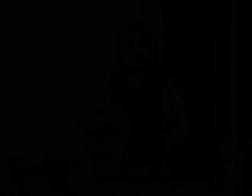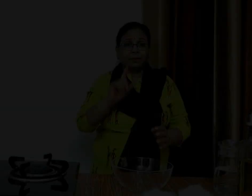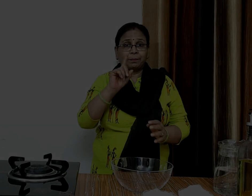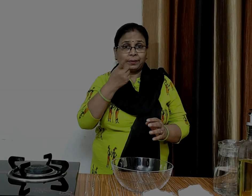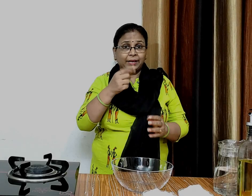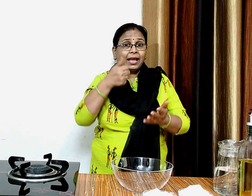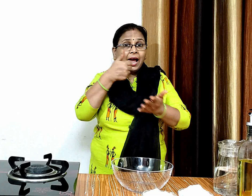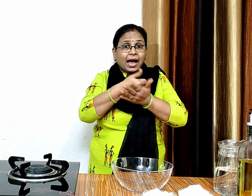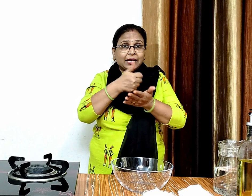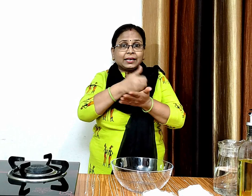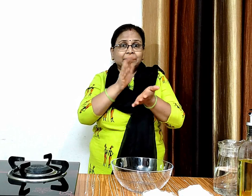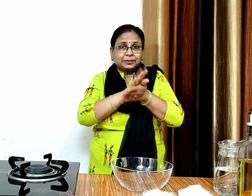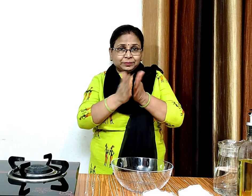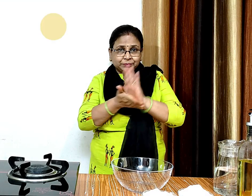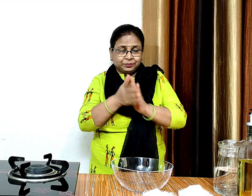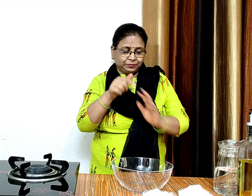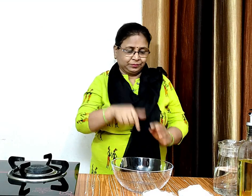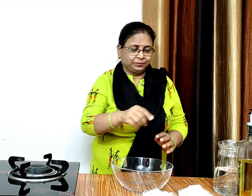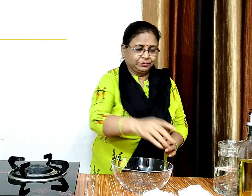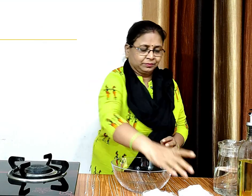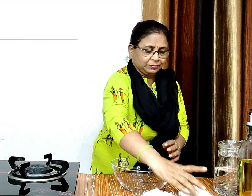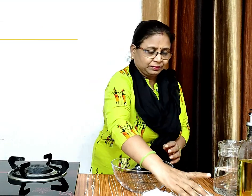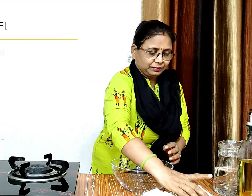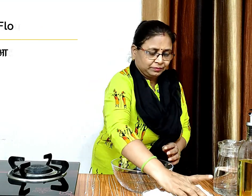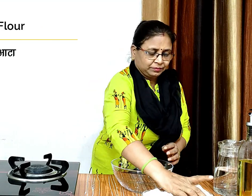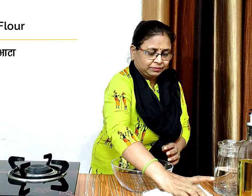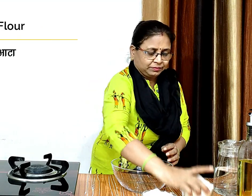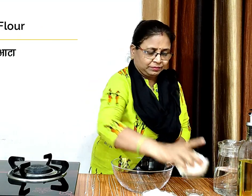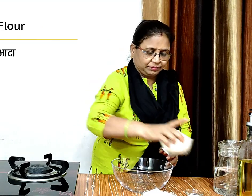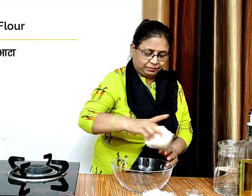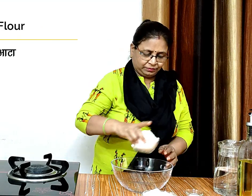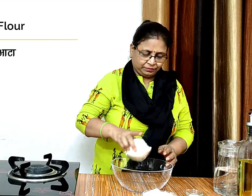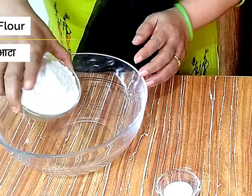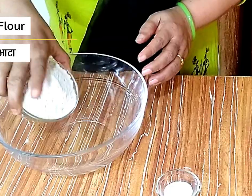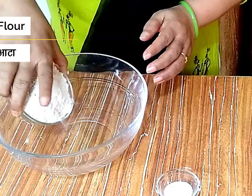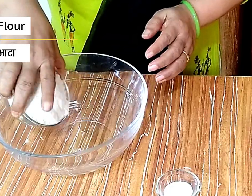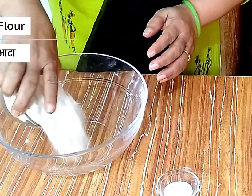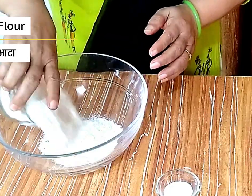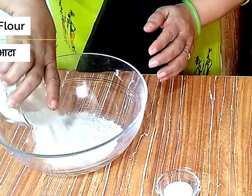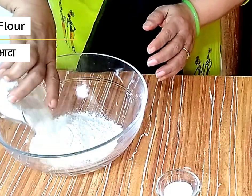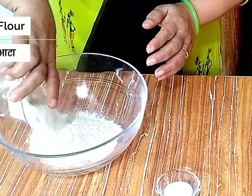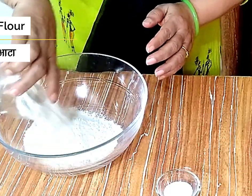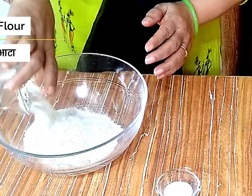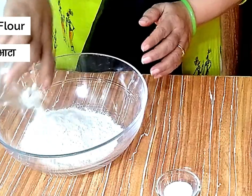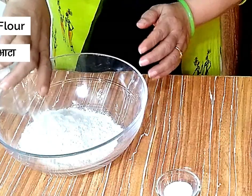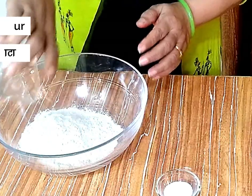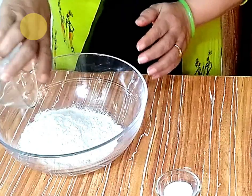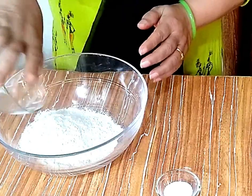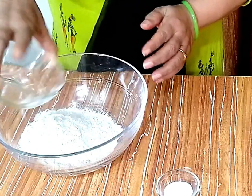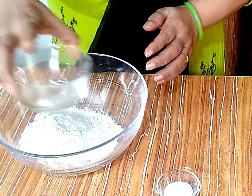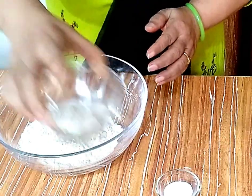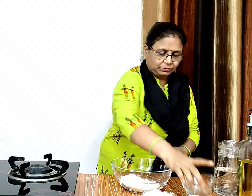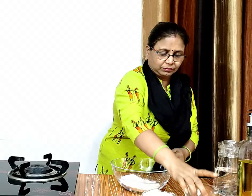वेज फ्रेंकी बनाने के लिए सबसे पहले हम दो तयार करेंगे इसके लिए एक बावल में एक कप गीमू का आठा